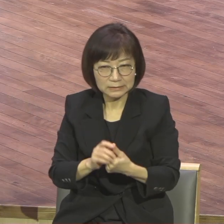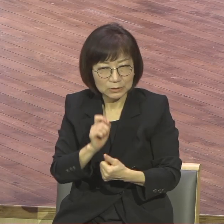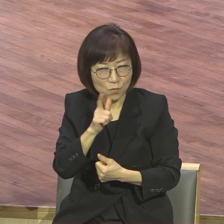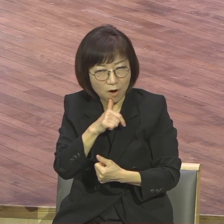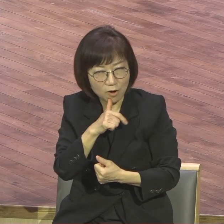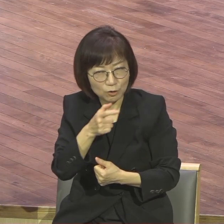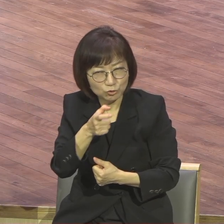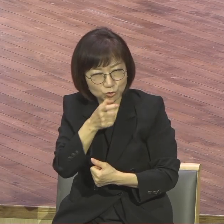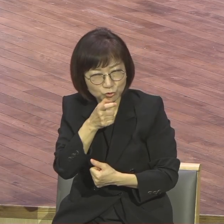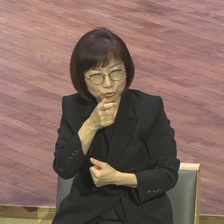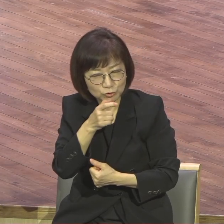언제 오시더라도